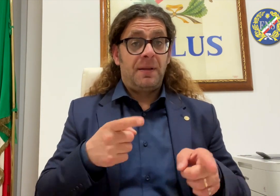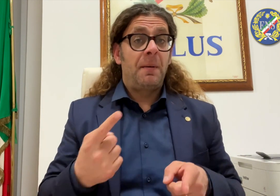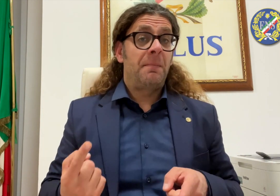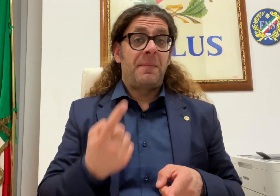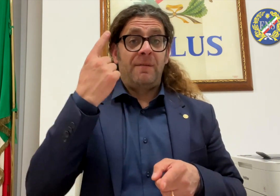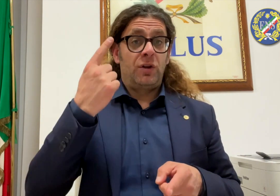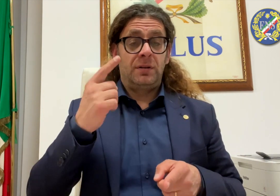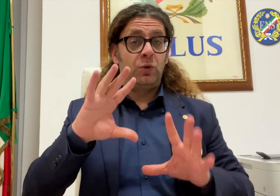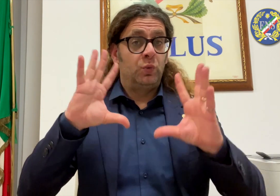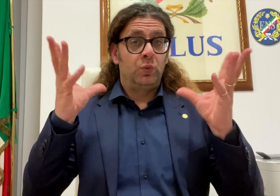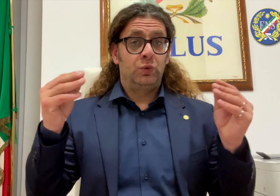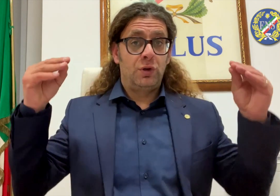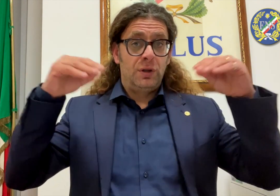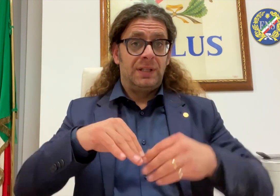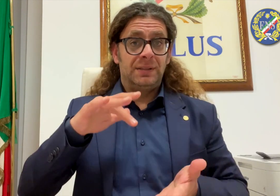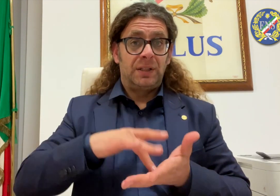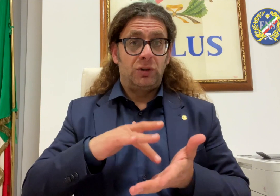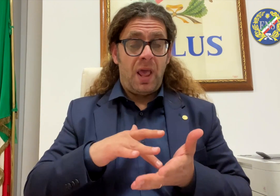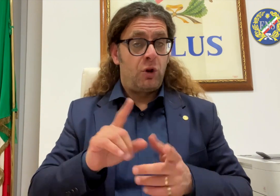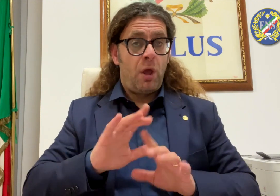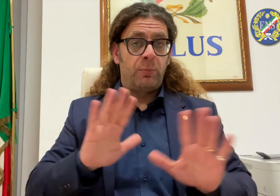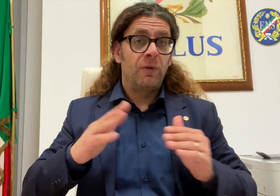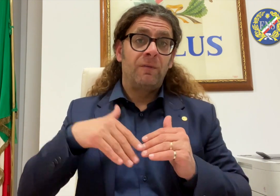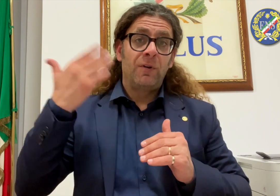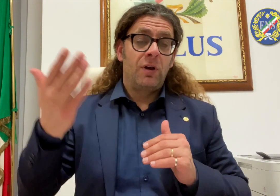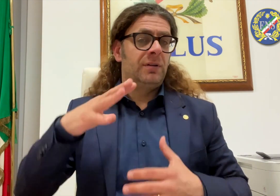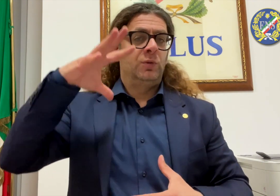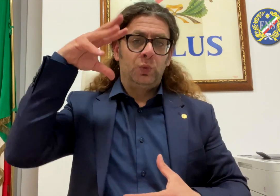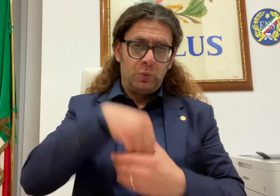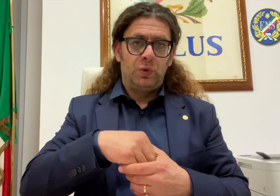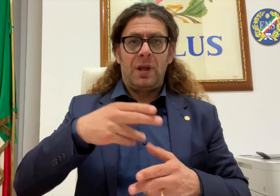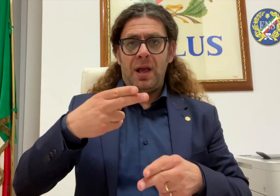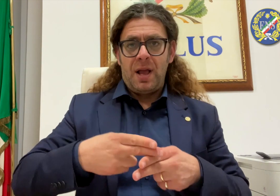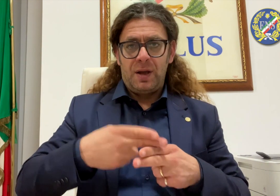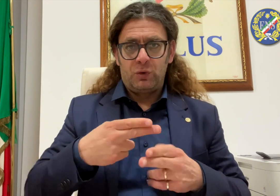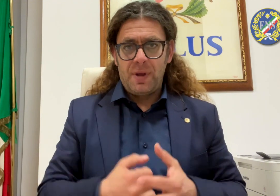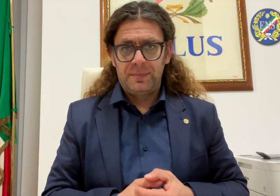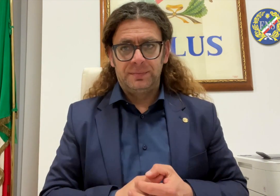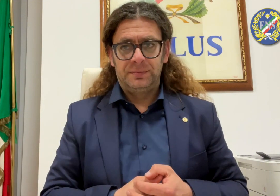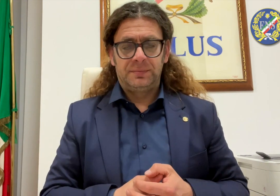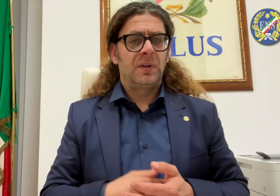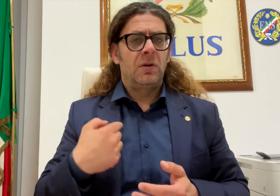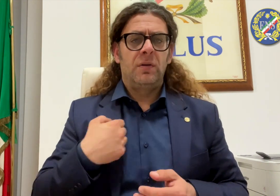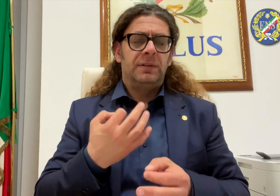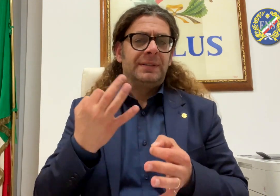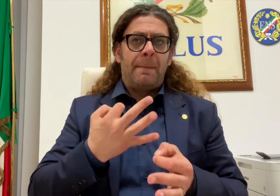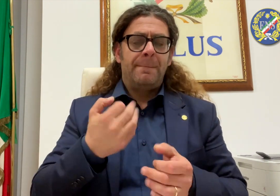soddisfatti del lavoro svolto. La sede centrale sta attraversando un periodo di forti difficoltà. Due dipendenti